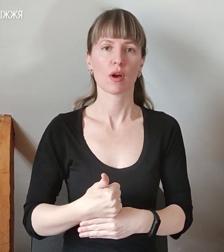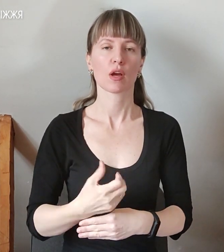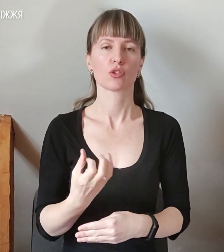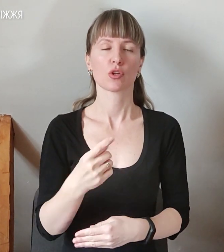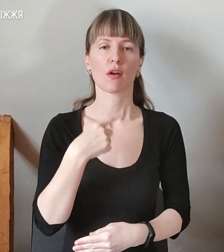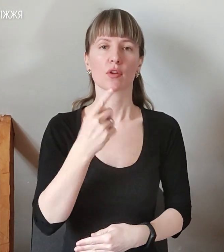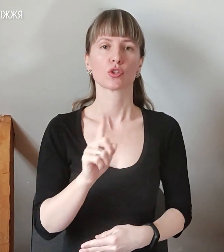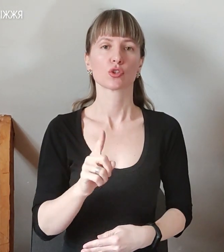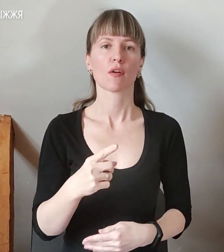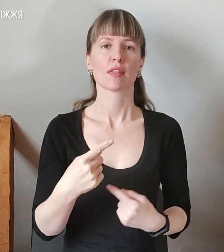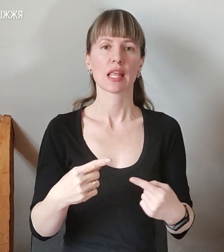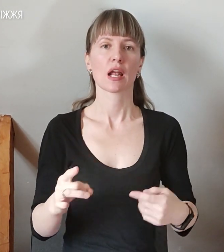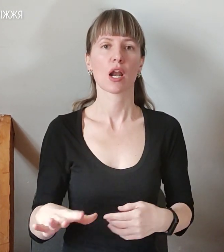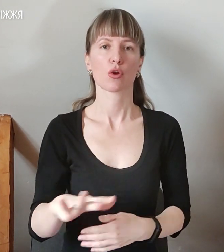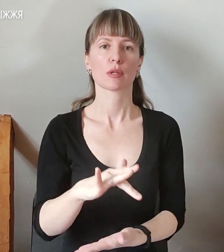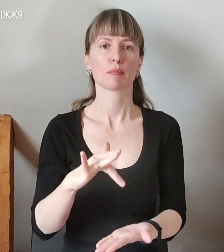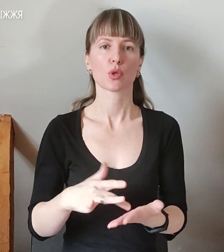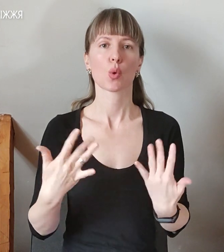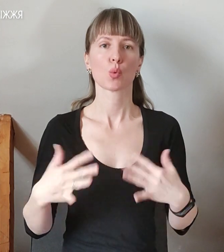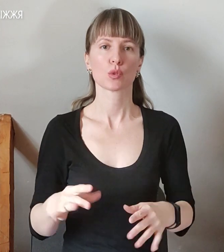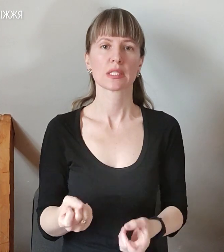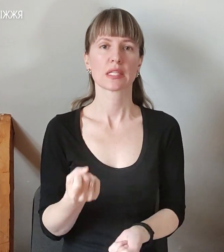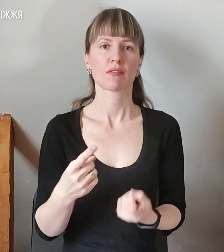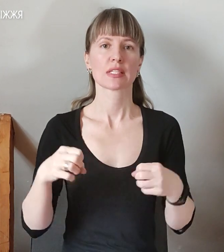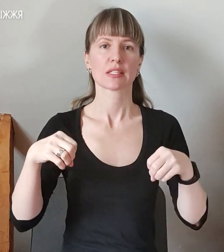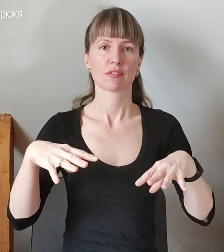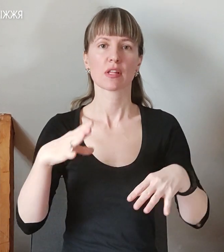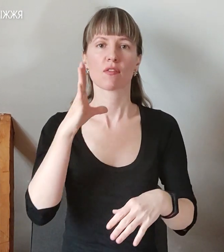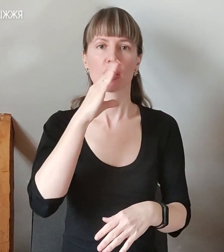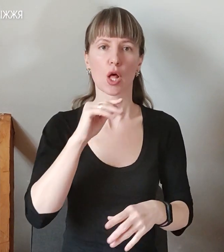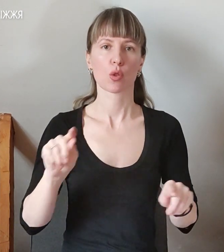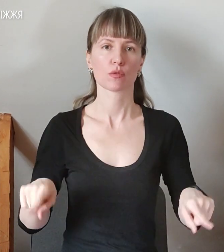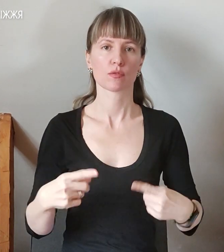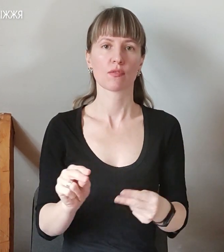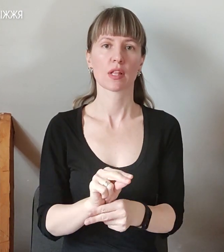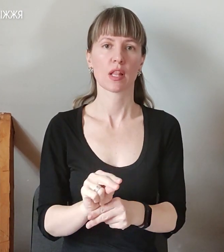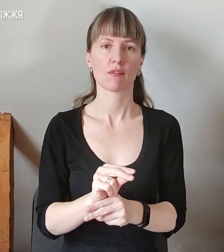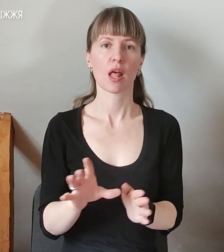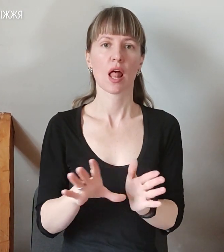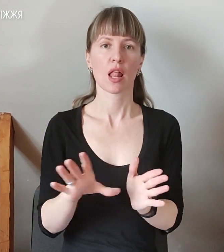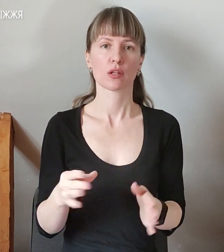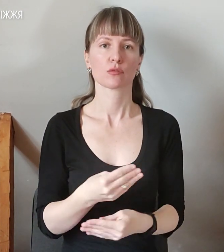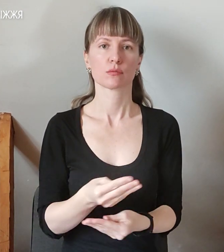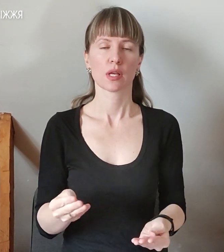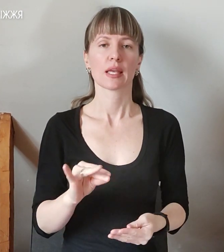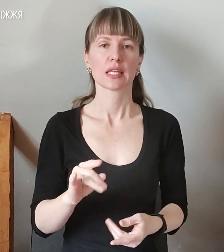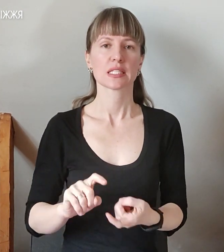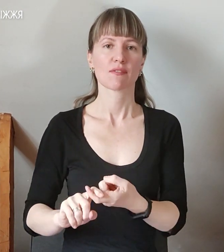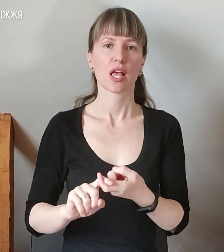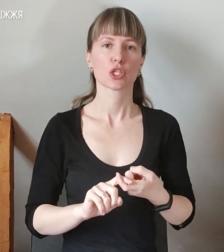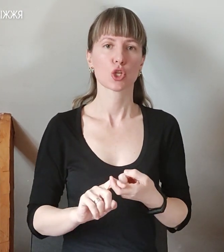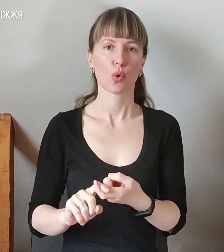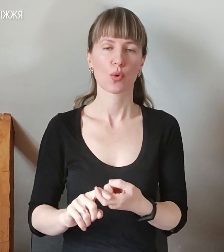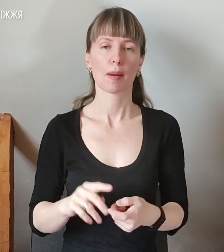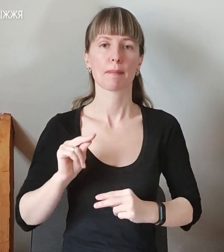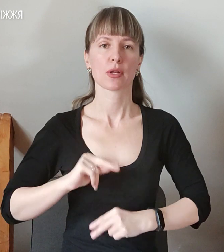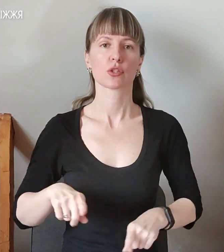що в деяких районах міста вже з'явилося світло, йому вдалося відновити електропостаршання та зв'язок. Працює також інтернет